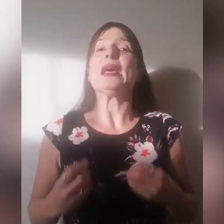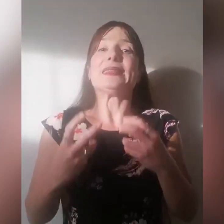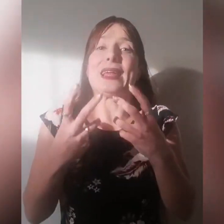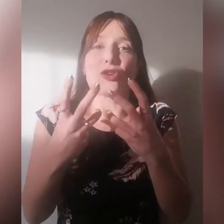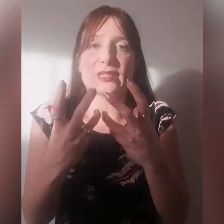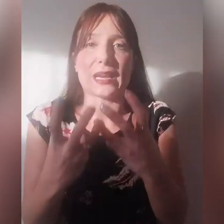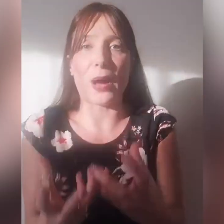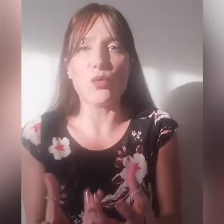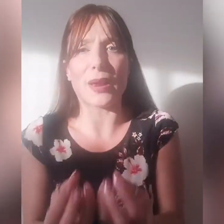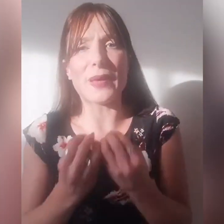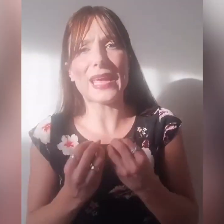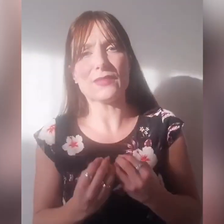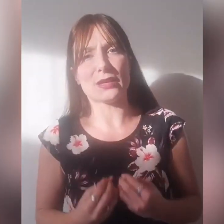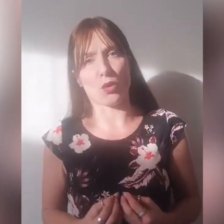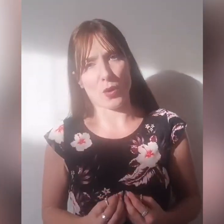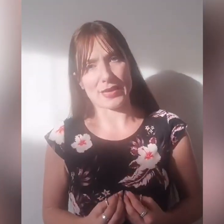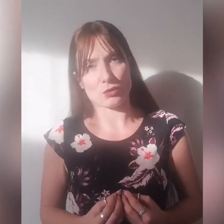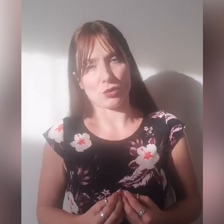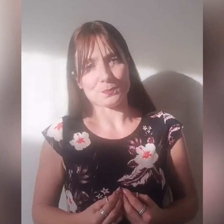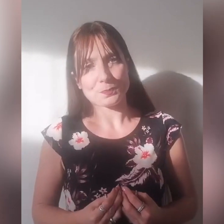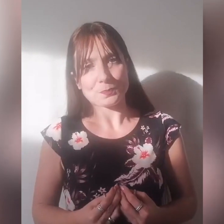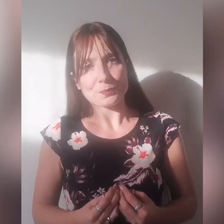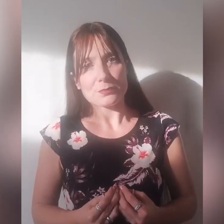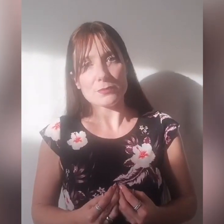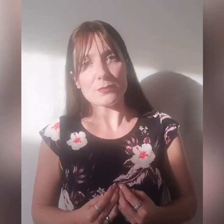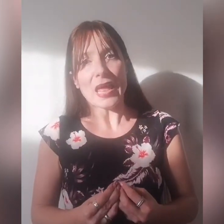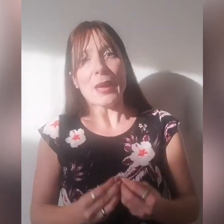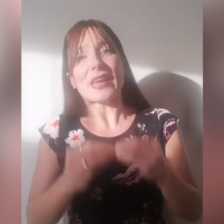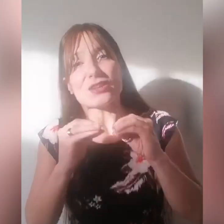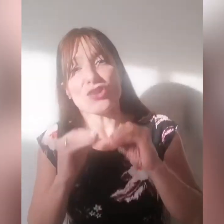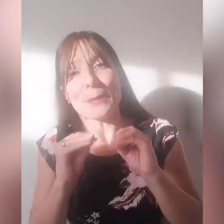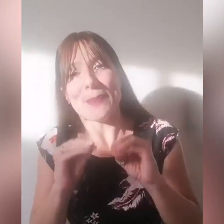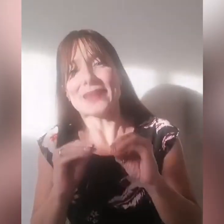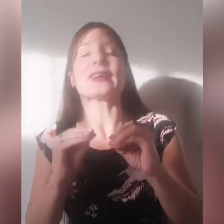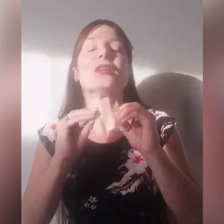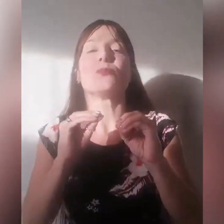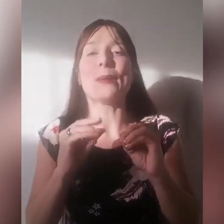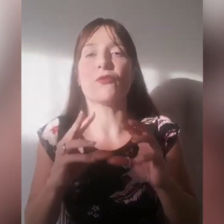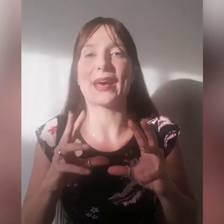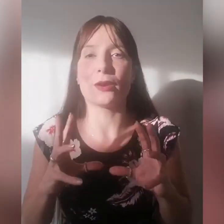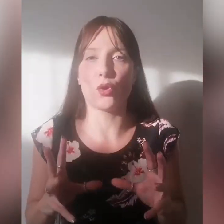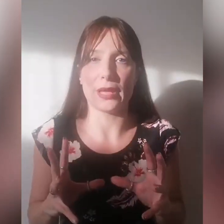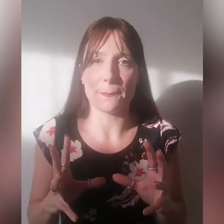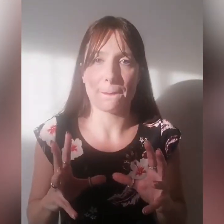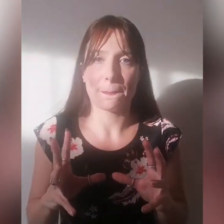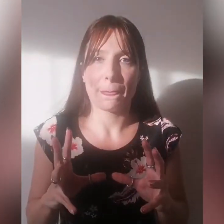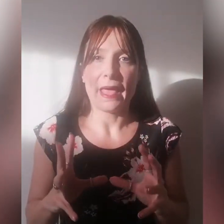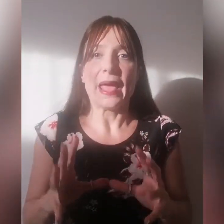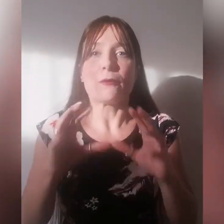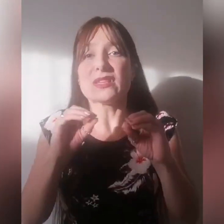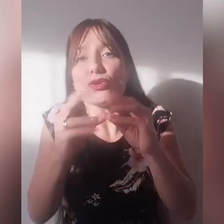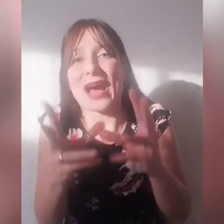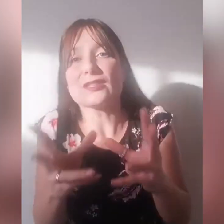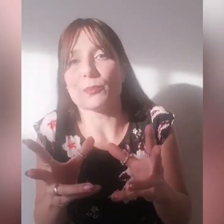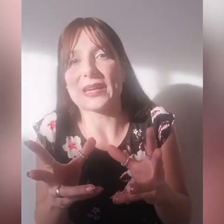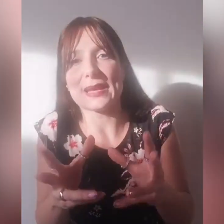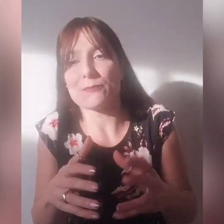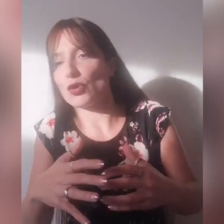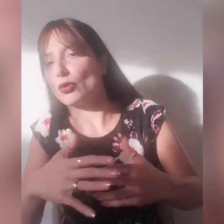delle nostre paure, perché vi dico questo? Perché c'è una parte che dobbiamo fare noi, in questo caso per esempio qui non